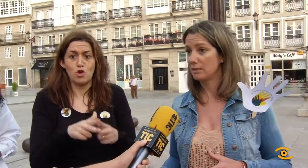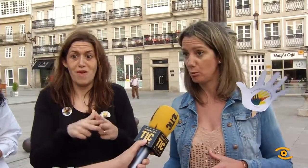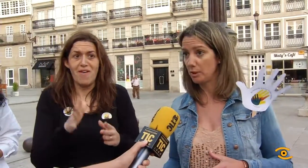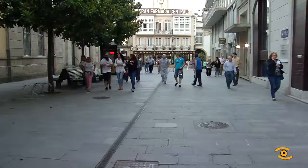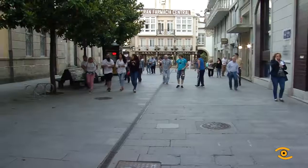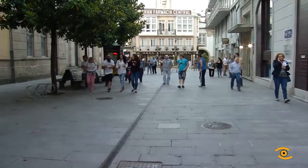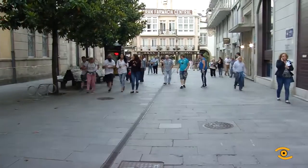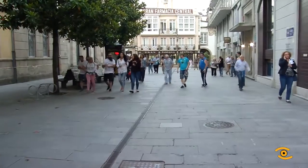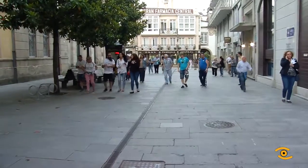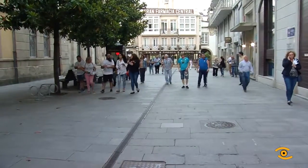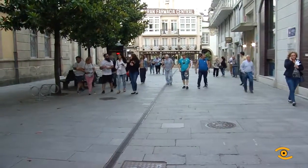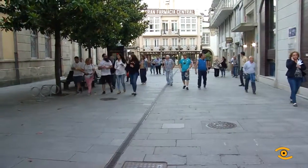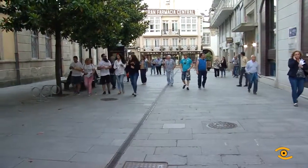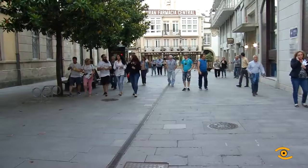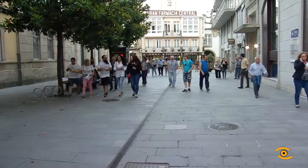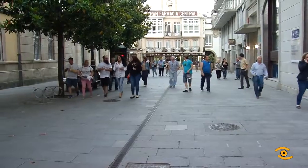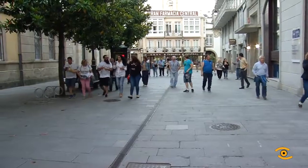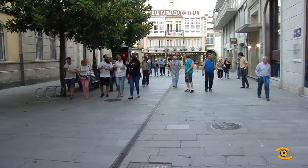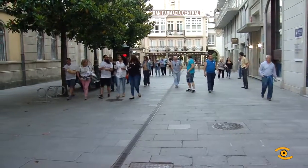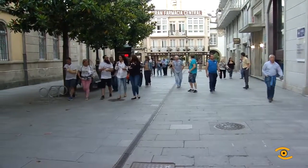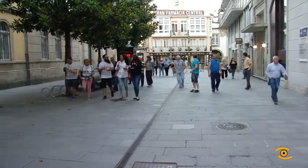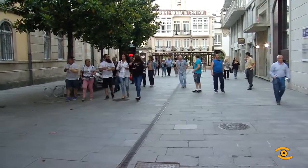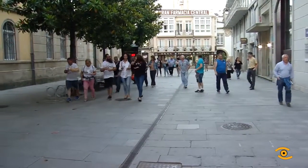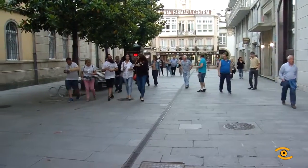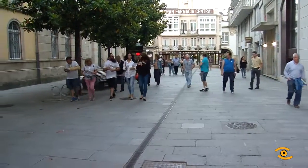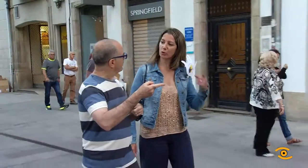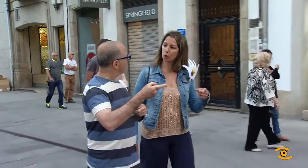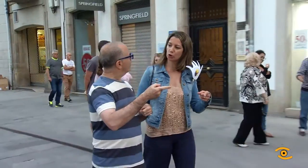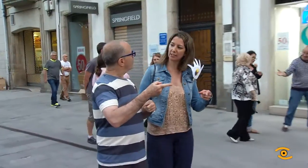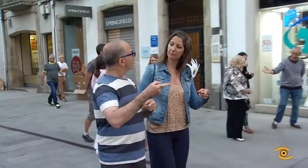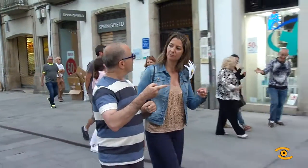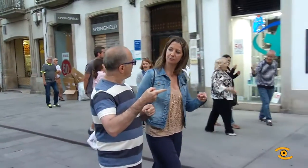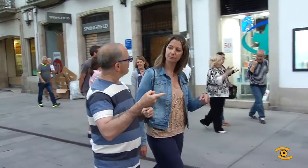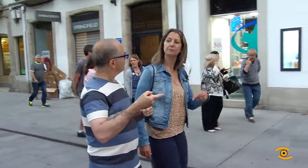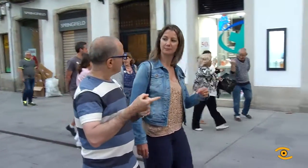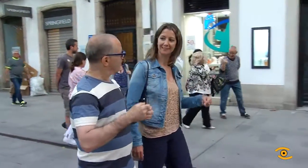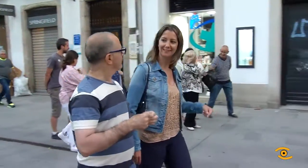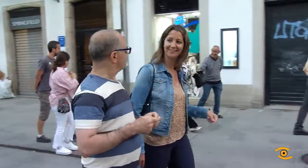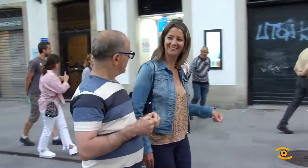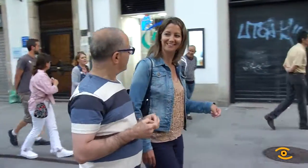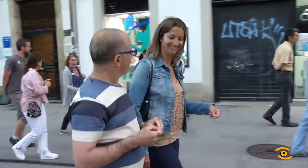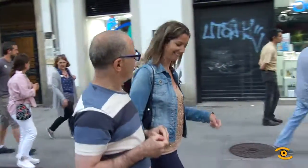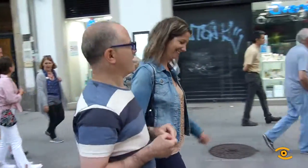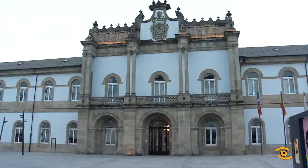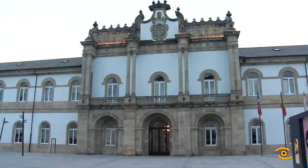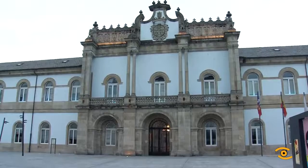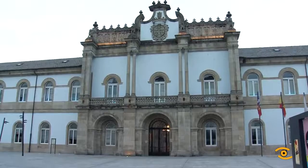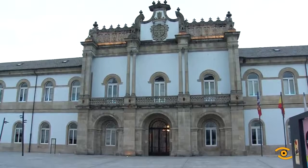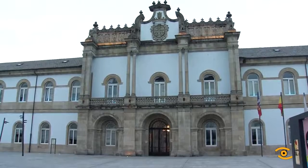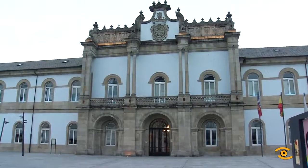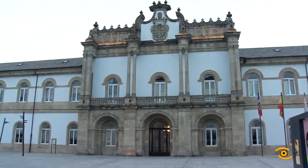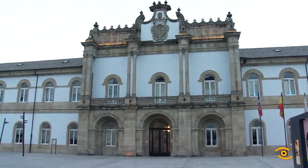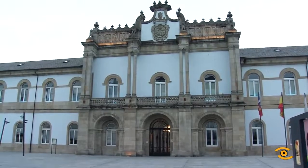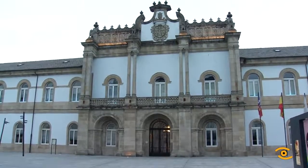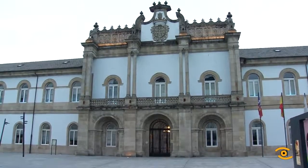poida quedar excluída. A Muralla Romana ou a Deputación Provincial foron algúnas das paradas desta ruta, na que de xeito simbólico